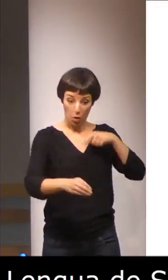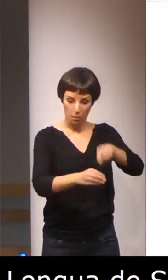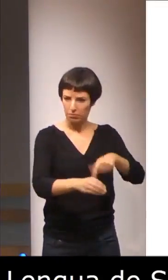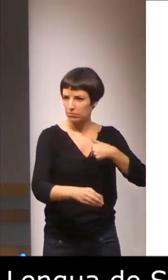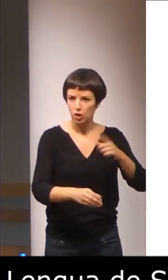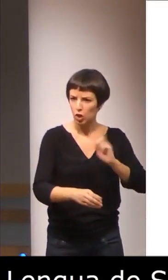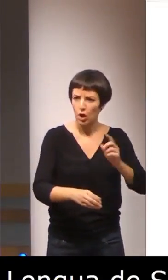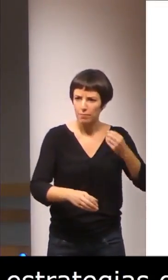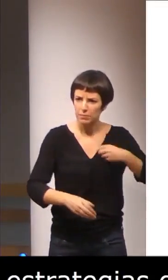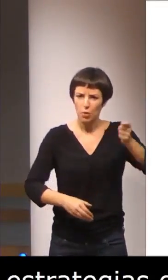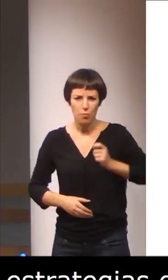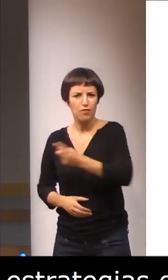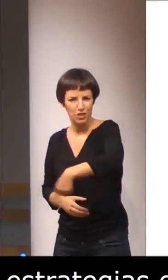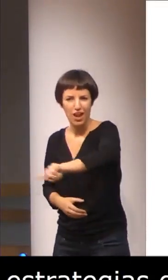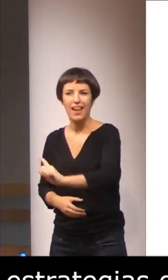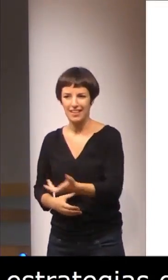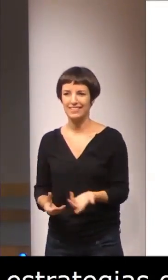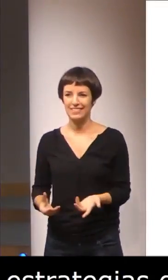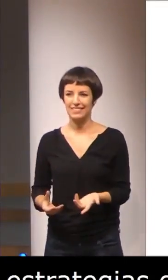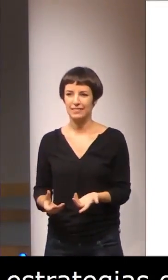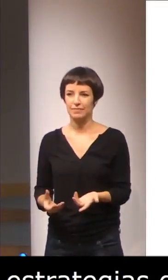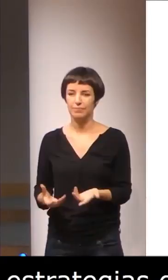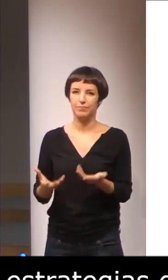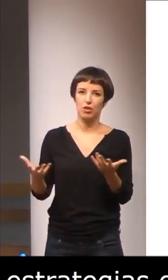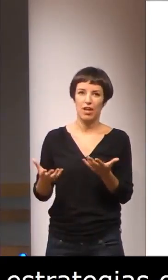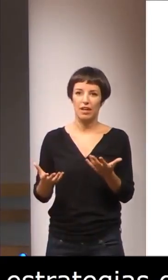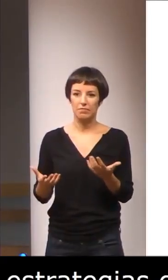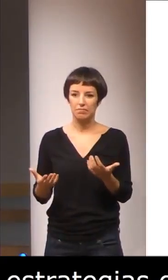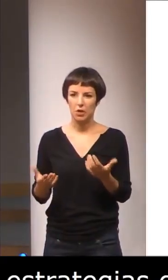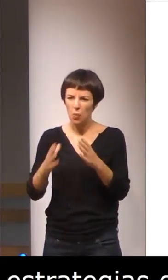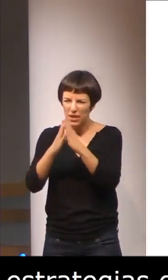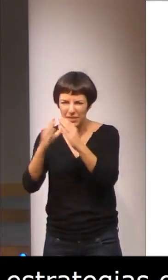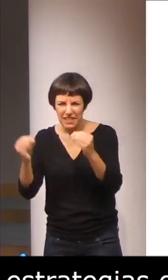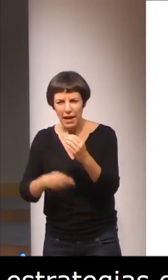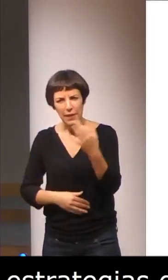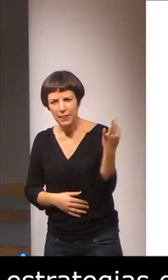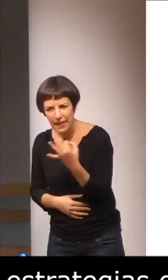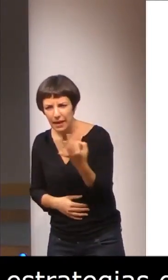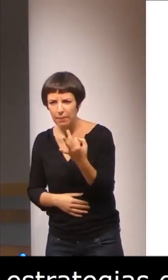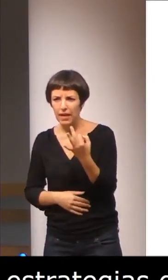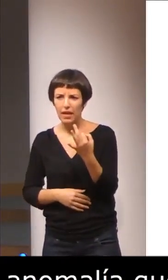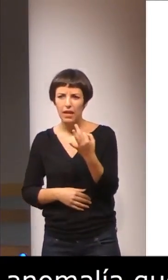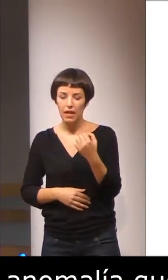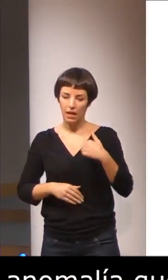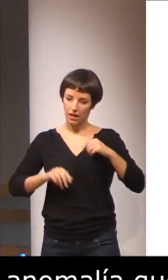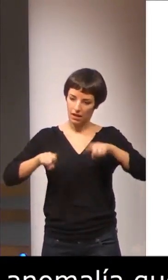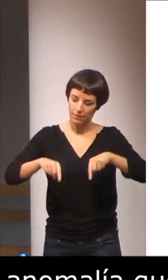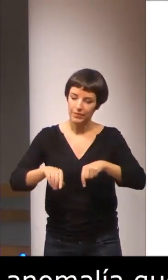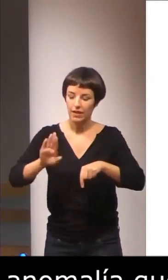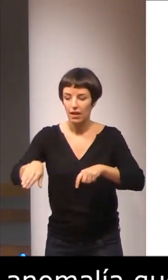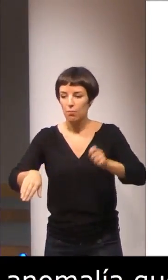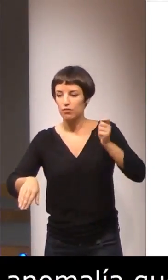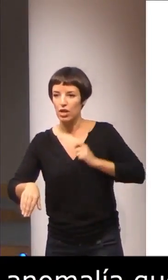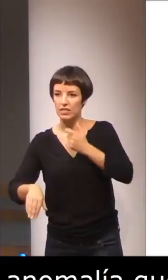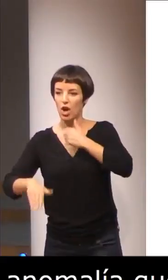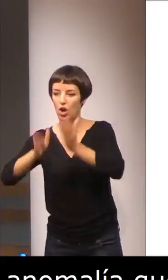los propios profesionales, o sea, no sería necesario que la universidad fuese a los profesionales de la logopedia o